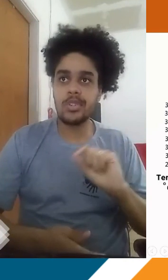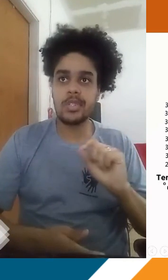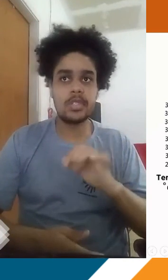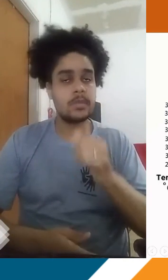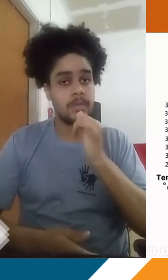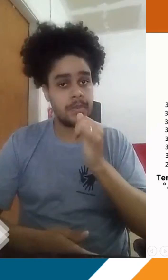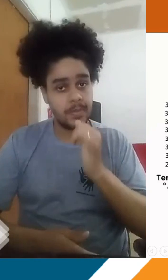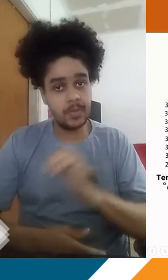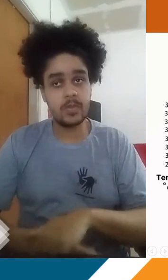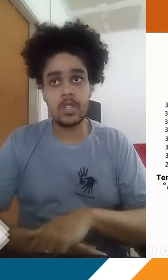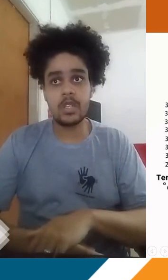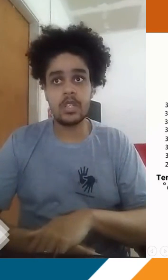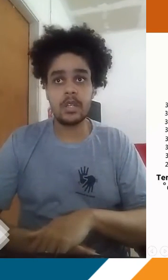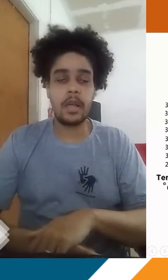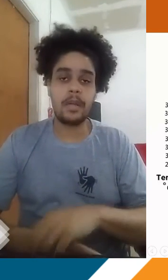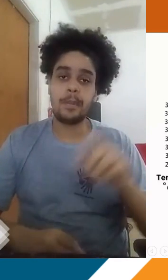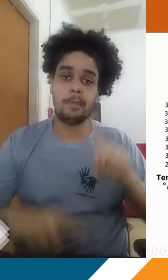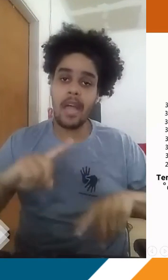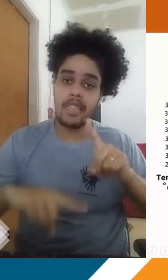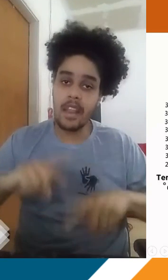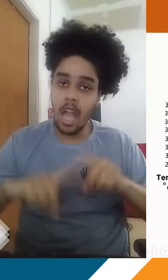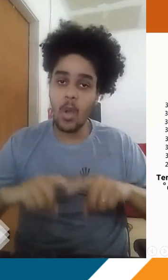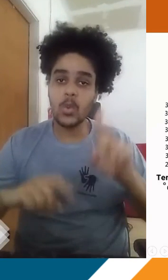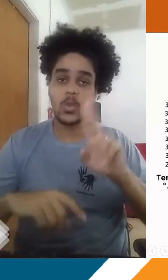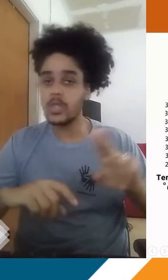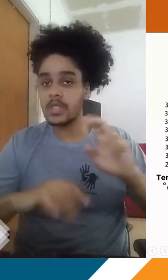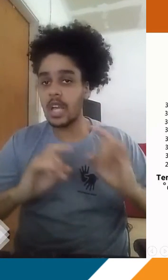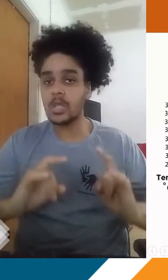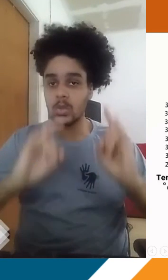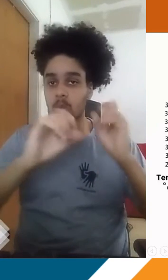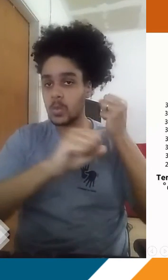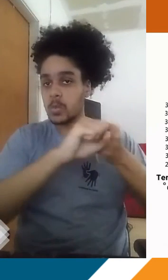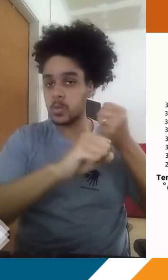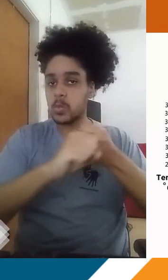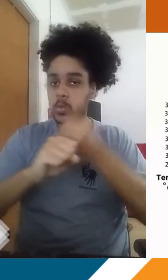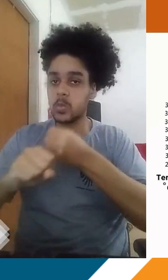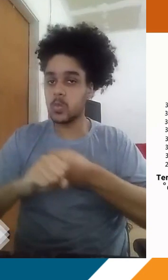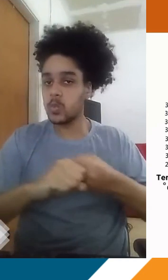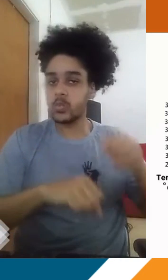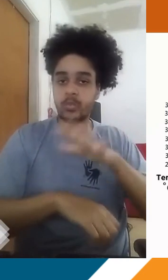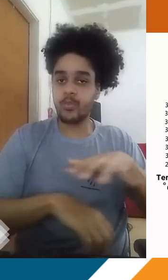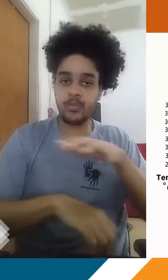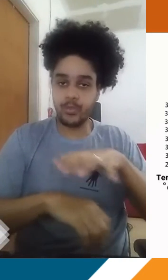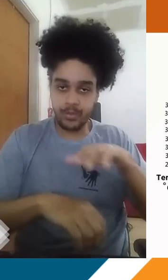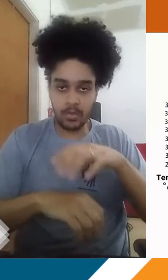Pode ser, por exemplo, em função do tipo de material que é usado nas construções desses espaços. A gente tem uma